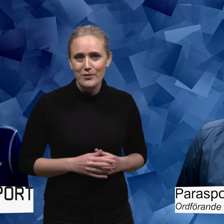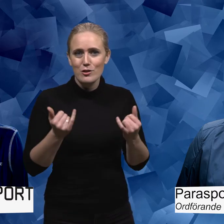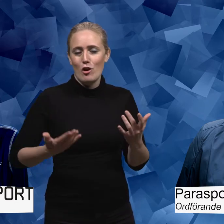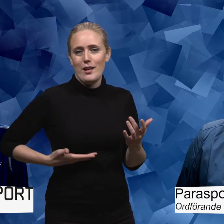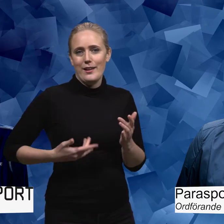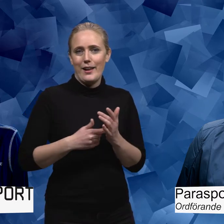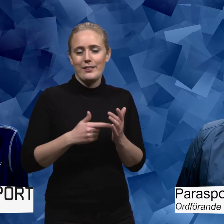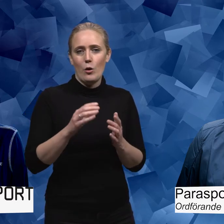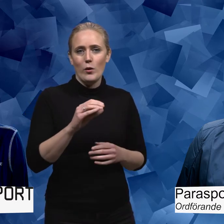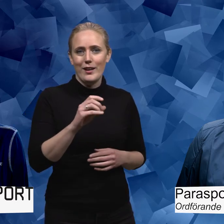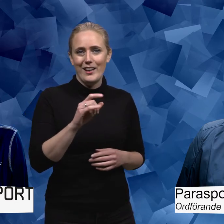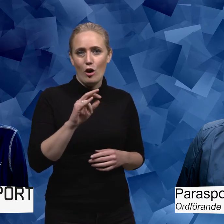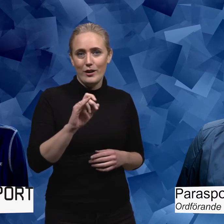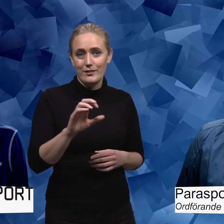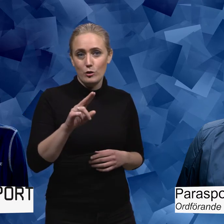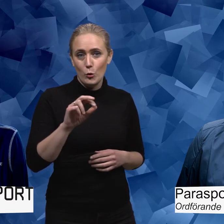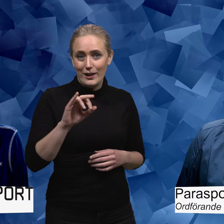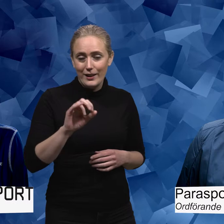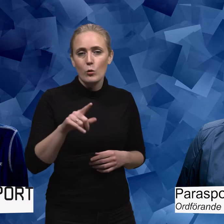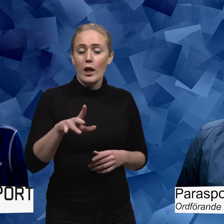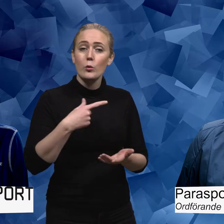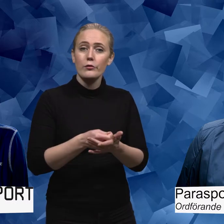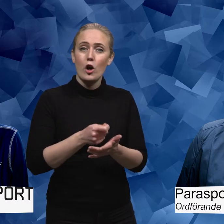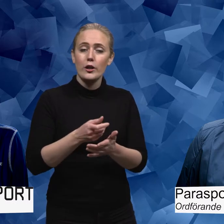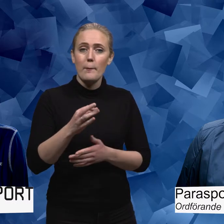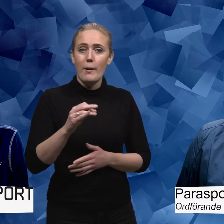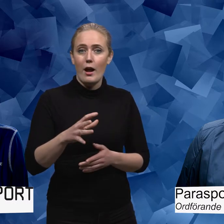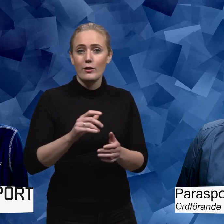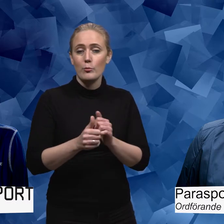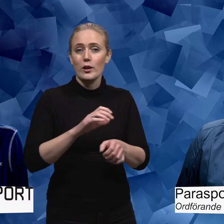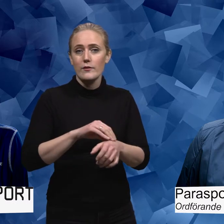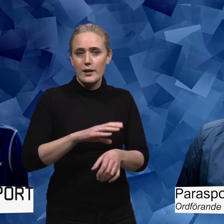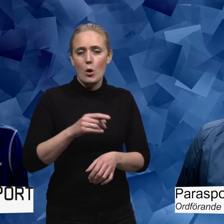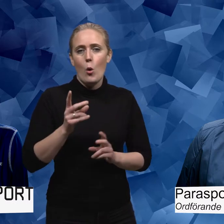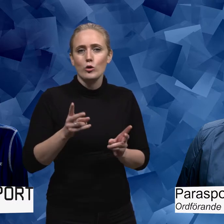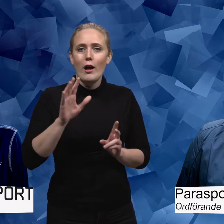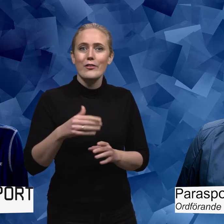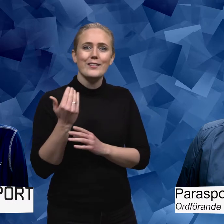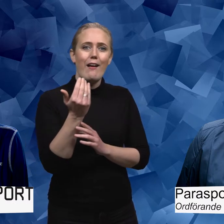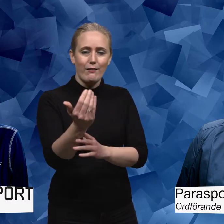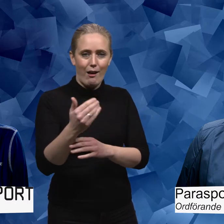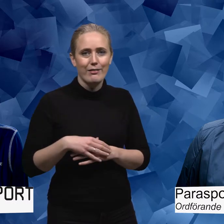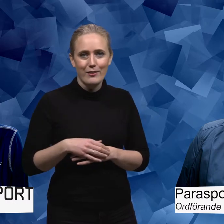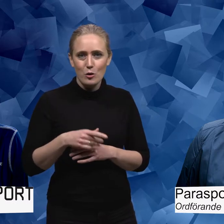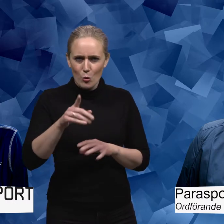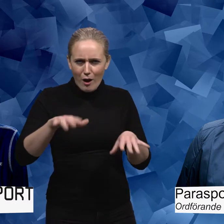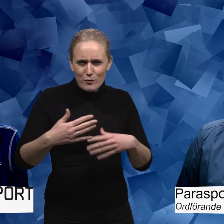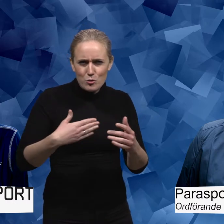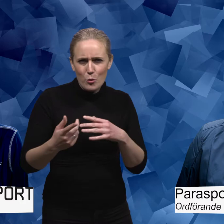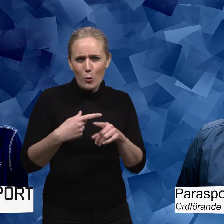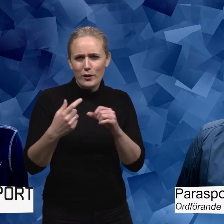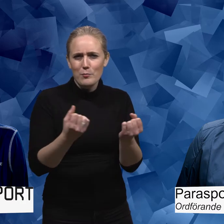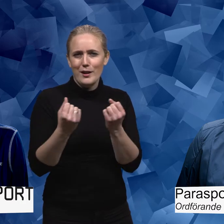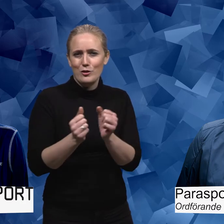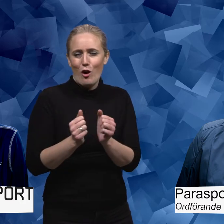funktionsnedsättningar. Dagens gäst heter Åsa Linares Norlin och är ordförande i Parasport Sverige och paralympisk seglare. Du har ju gjort en massa